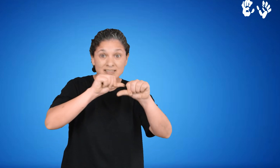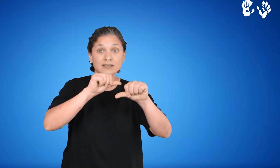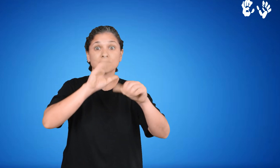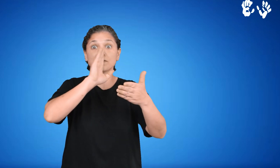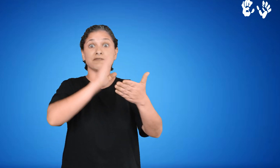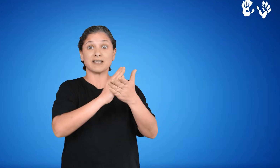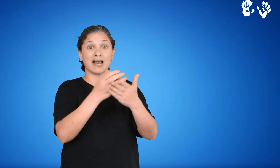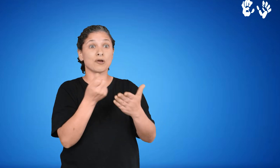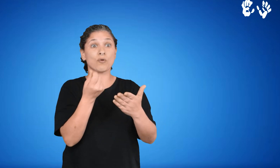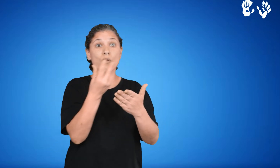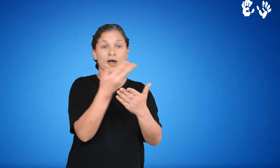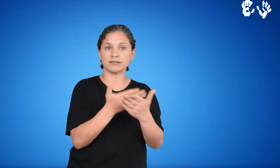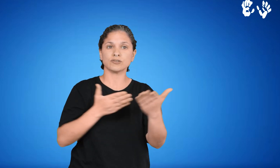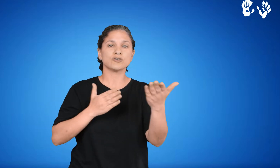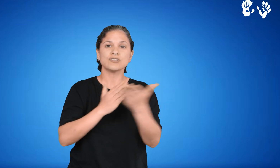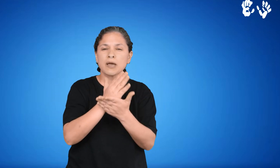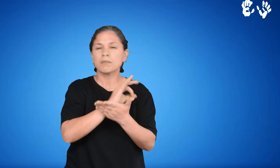es menor o igual al 100%.